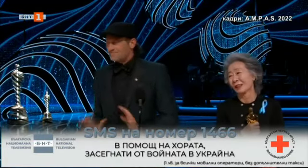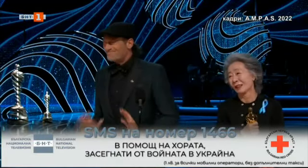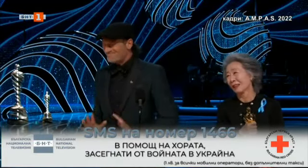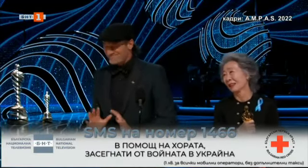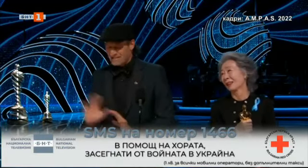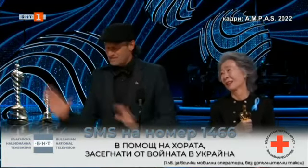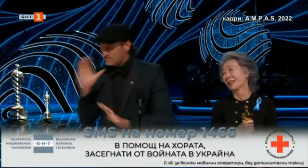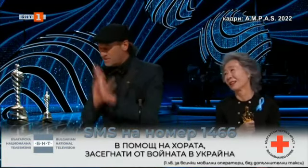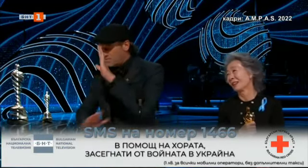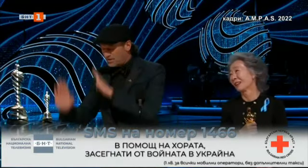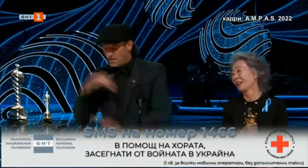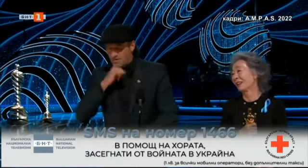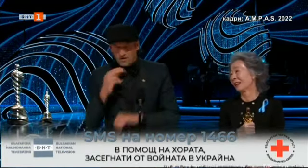Матлин ми каза да бъда по-възпитан.